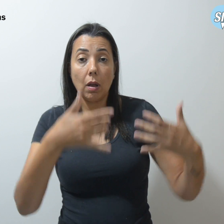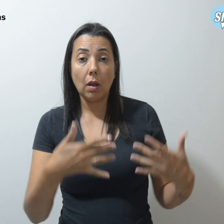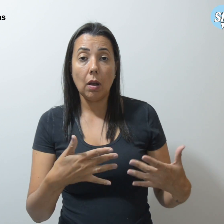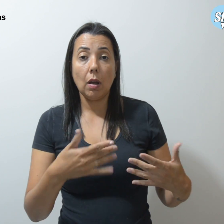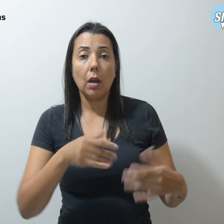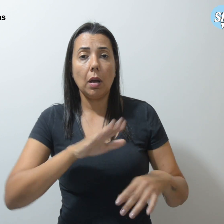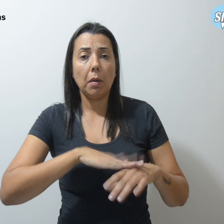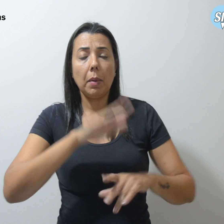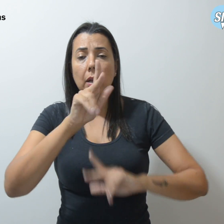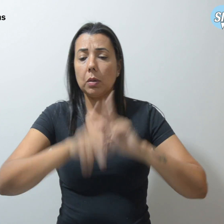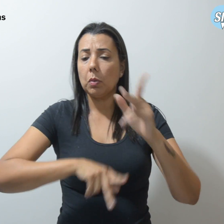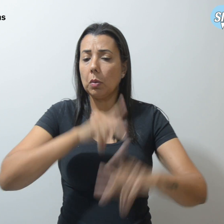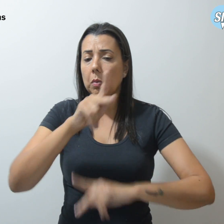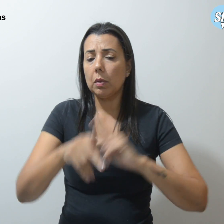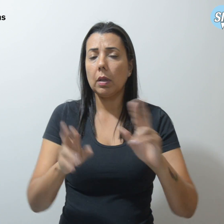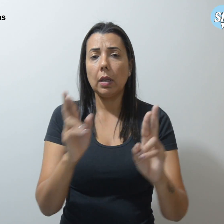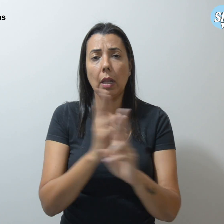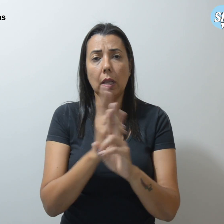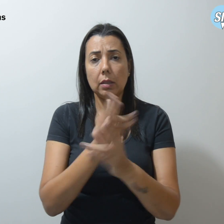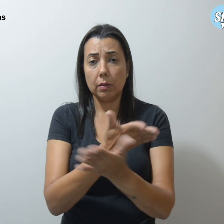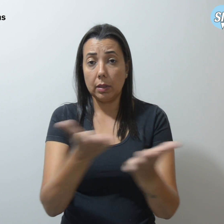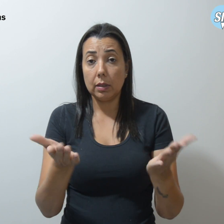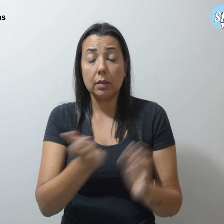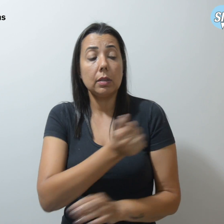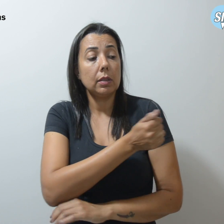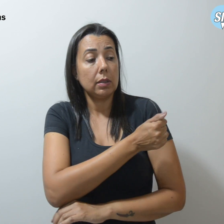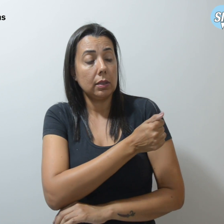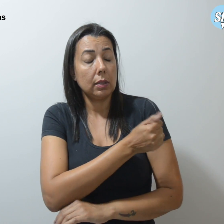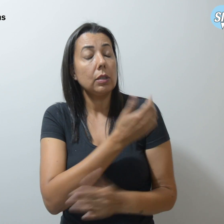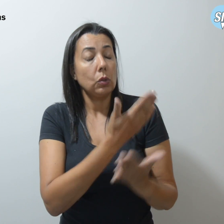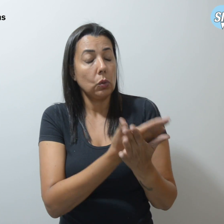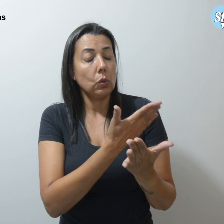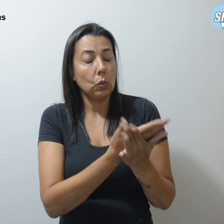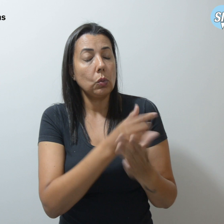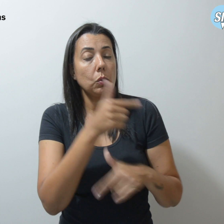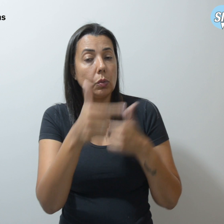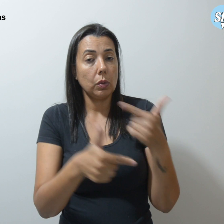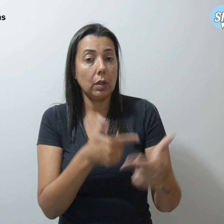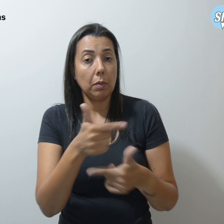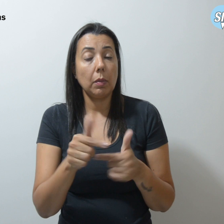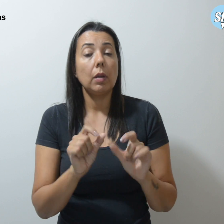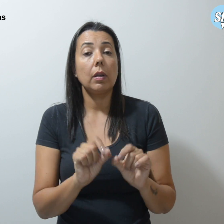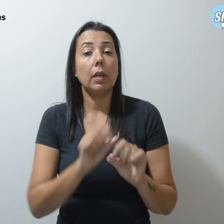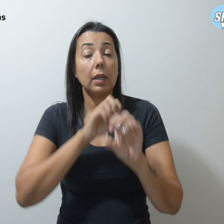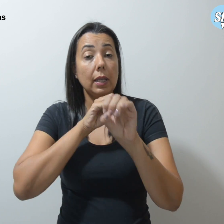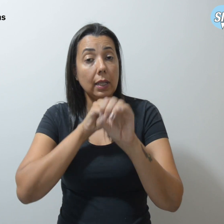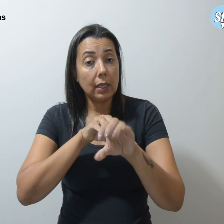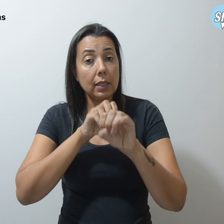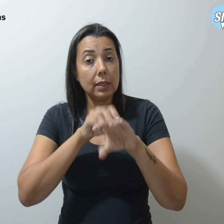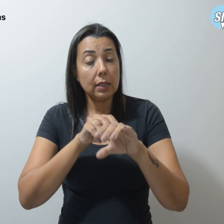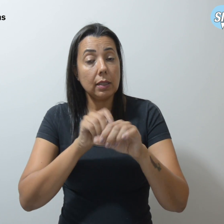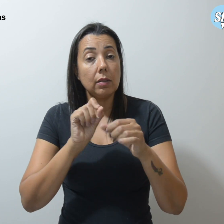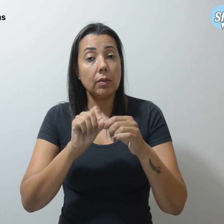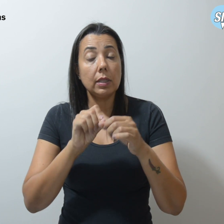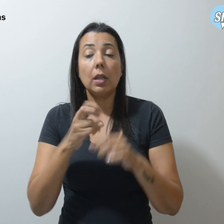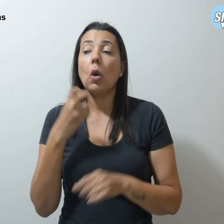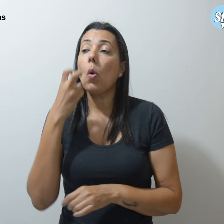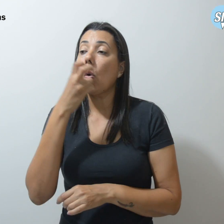populares entre esses estudos são os trabalhos sobre ensino da produção oral e escrita,